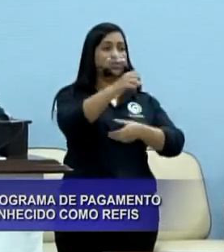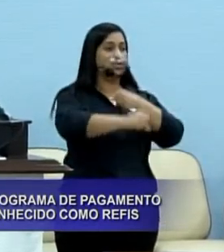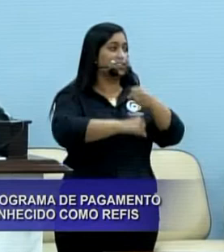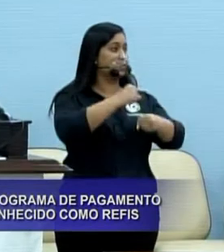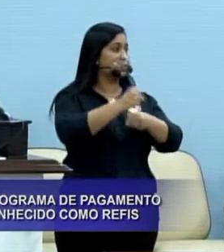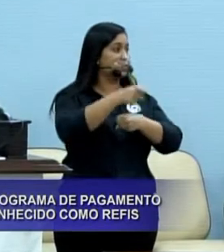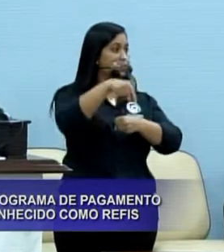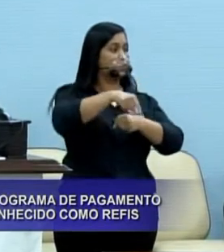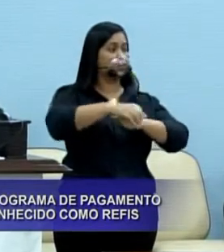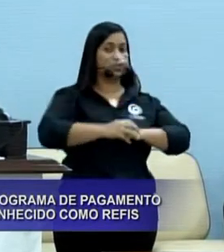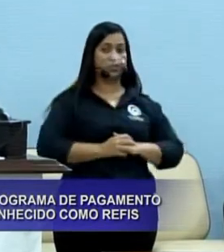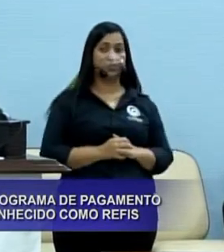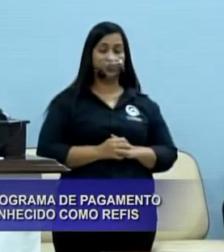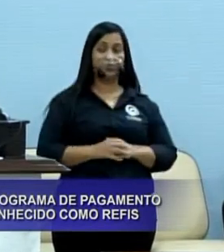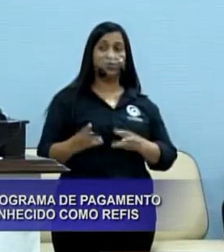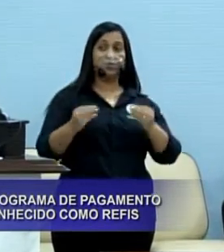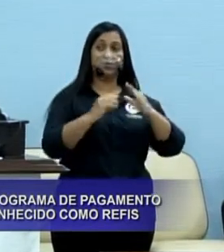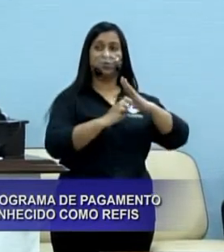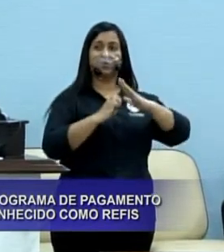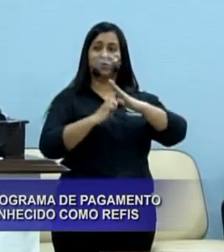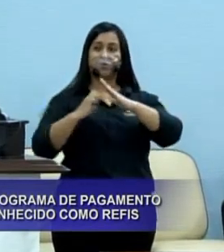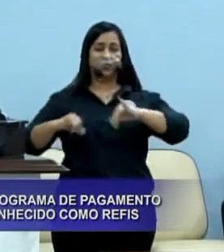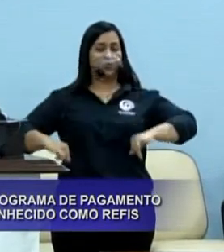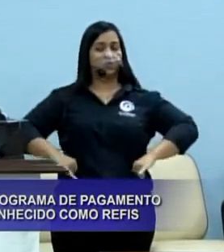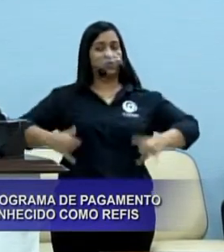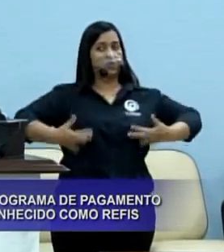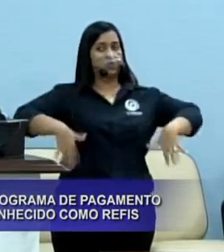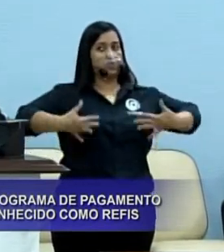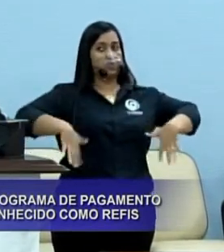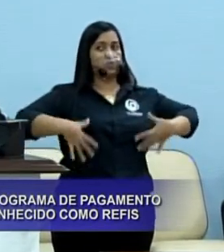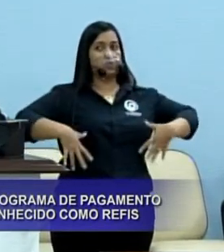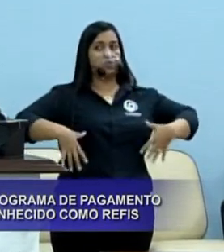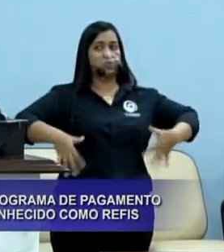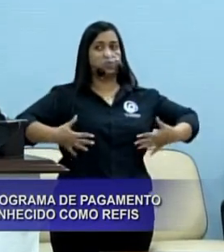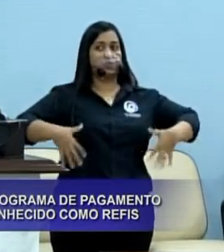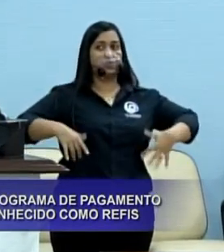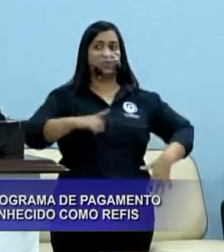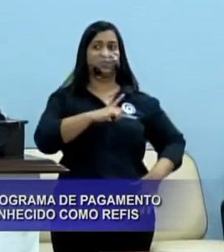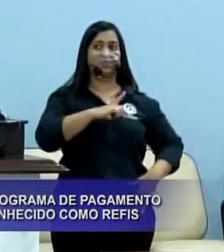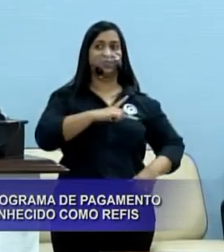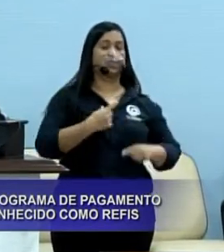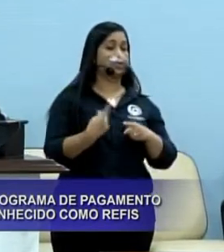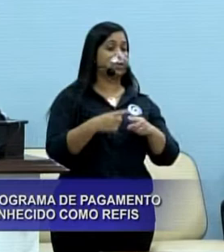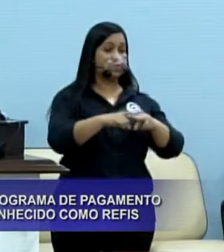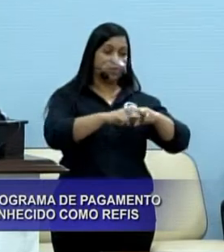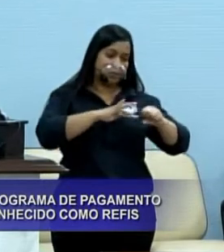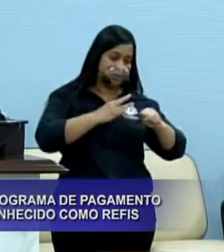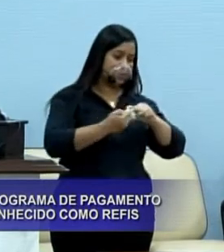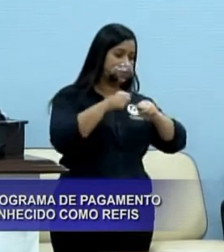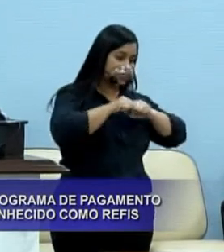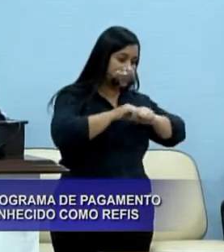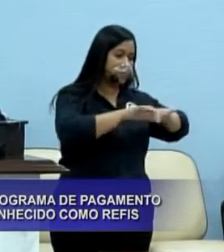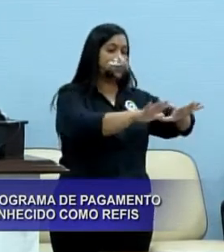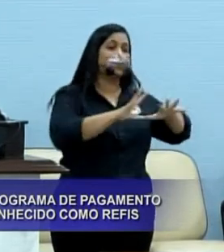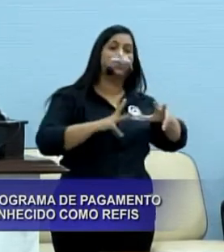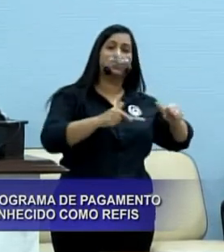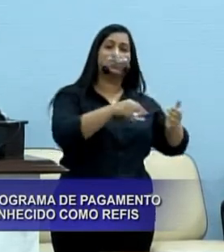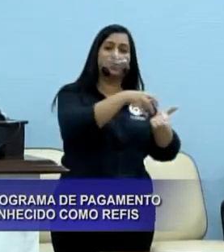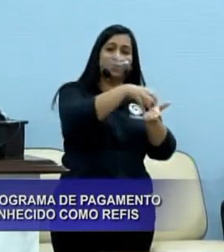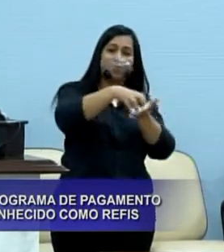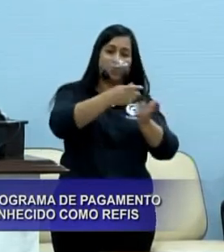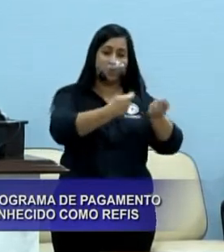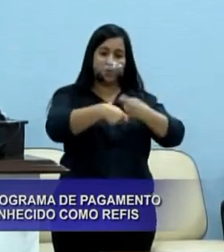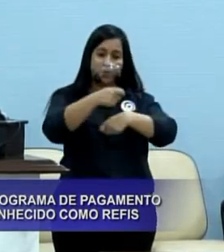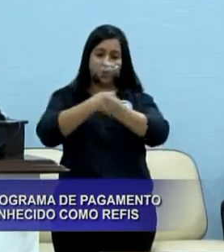legislativo. Muitas empresas aí sofreram muito, estão sofrendo com a pandemia, todo o setor comerciário,